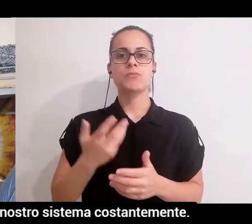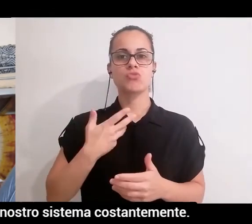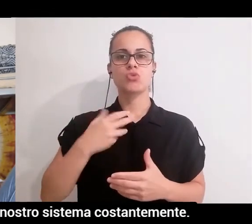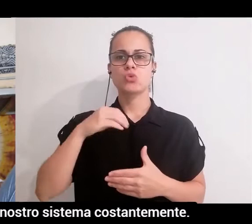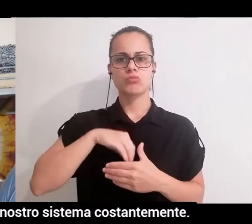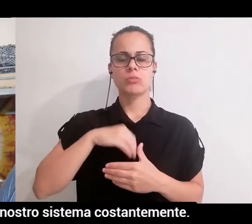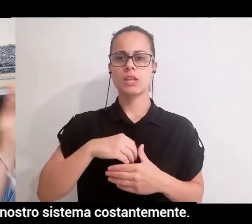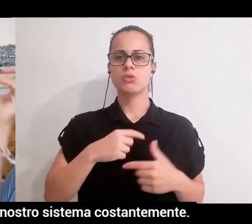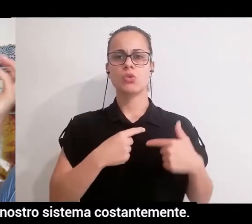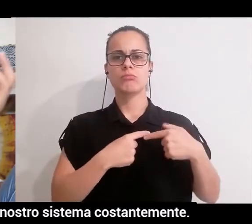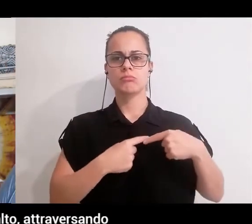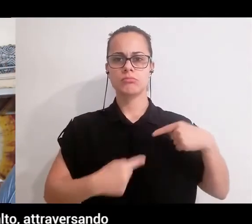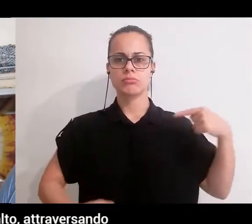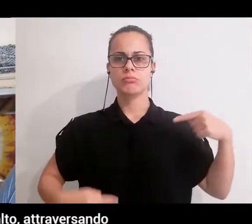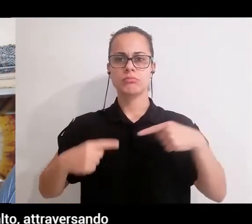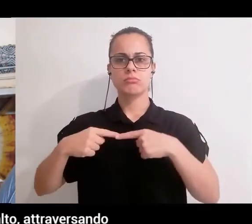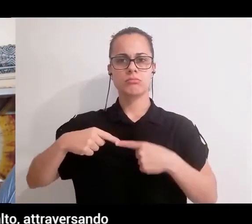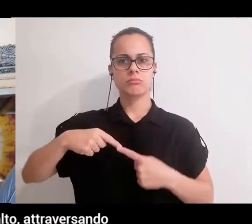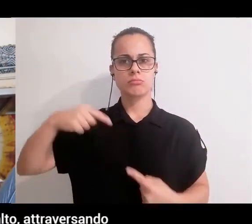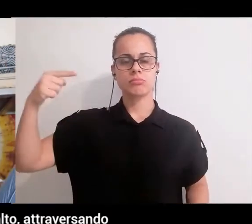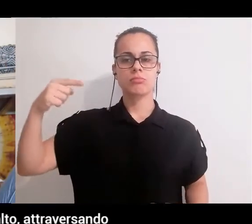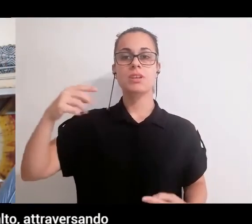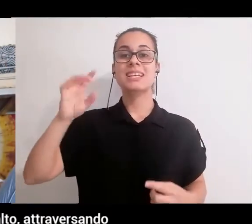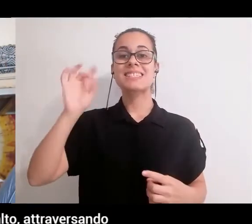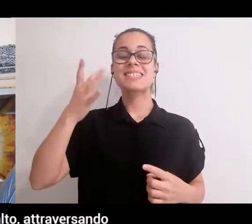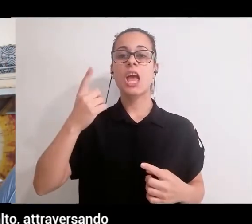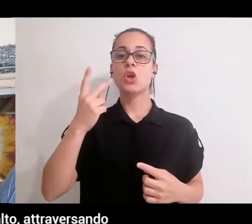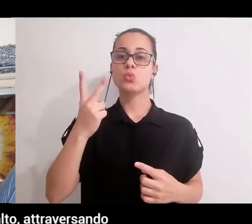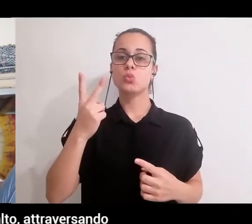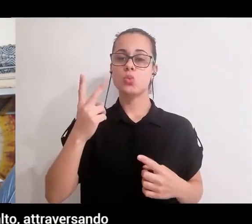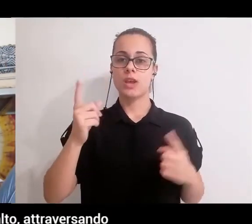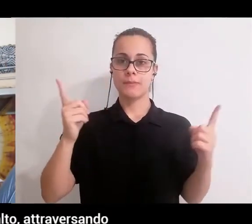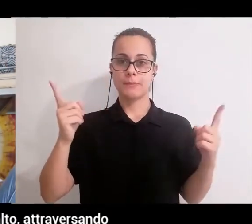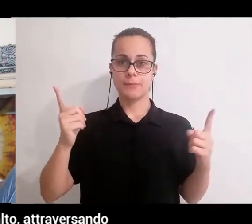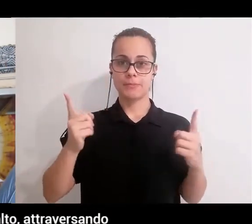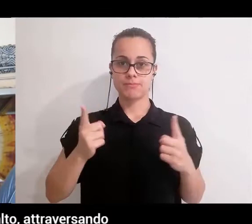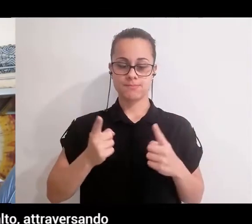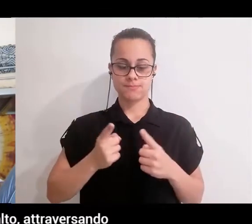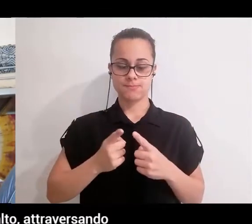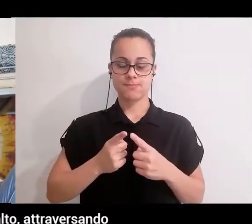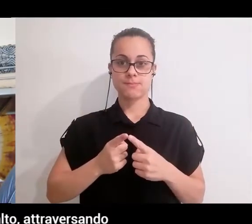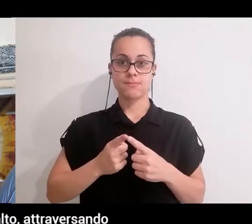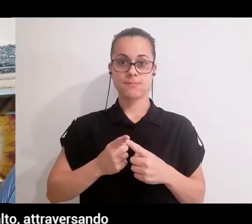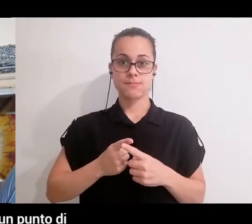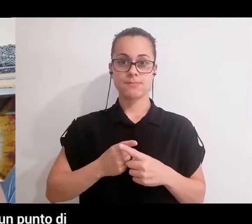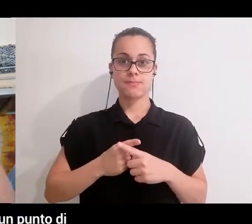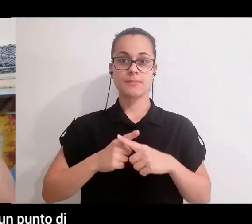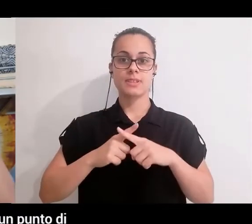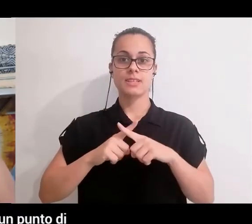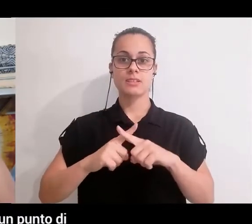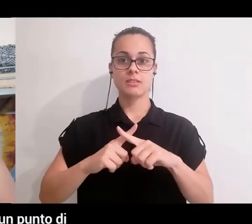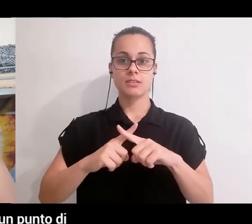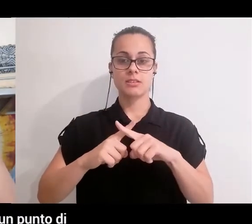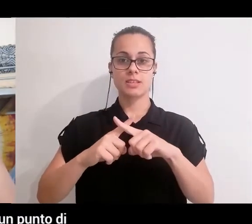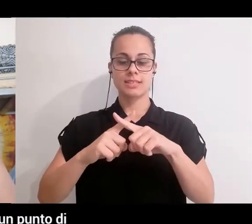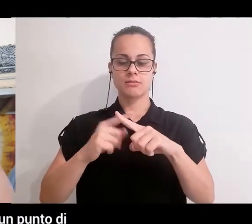costantemente. Quando queste nadi si incontrano, arrivando dall'alto, attraversando il corpo, creano un